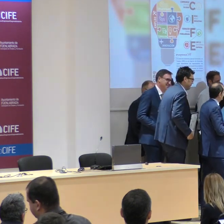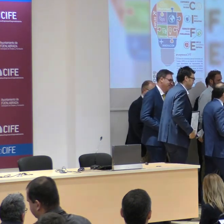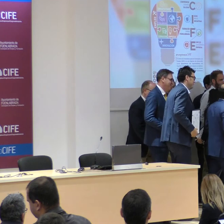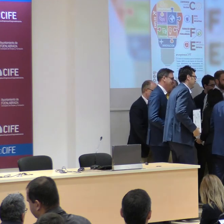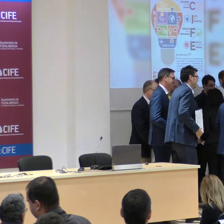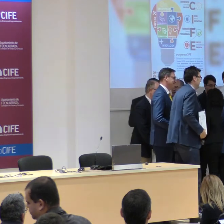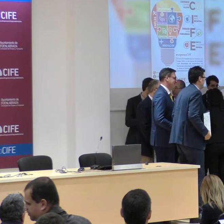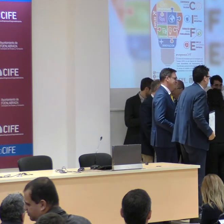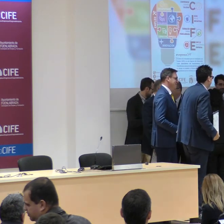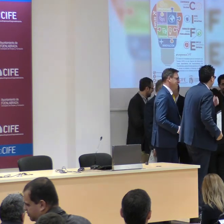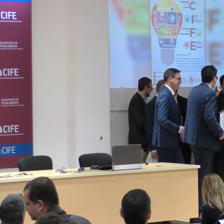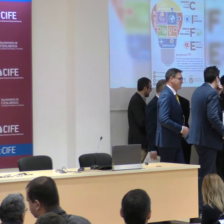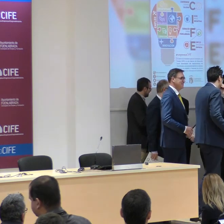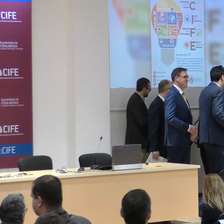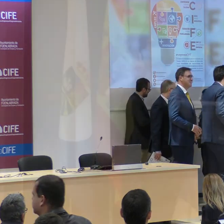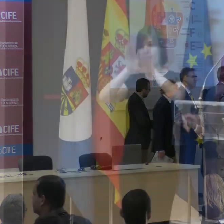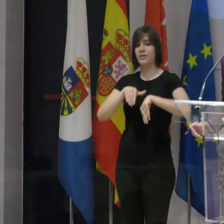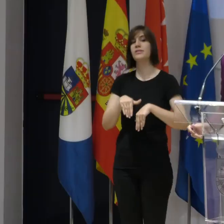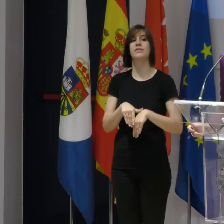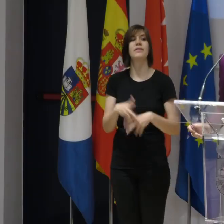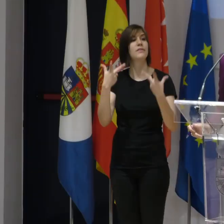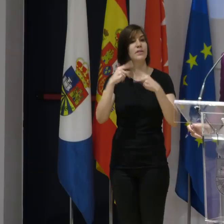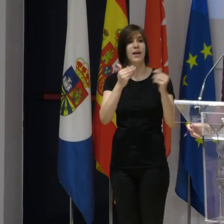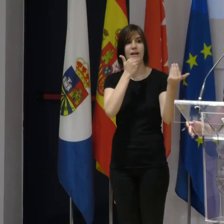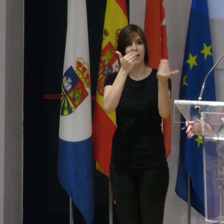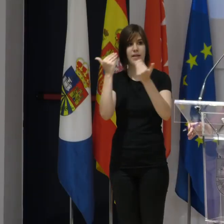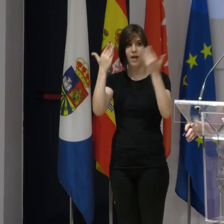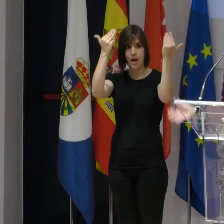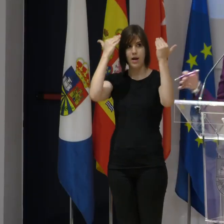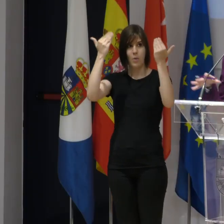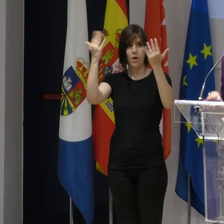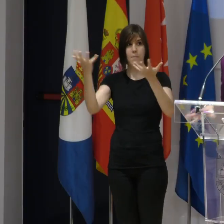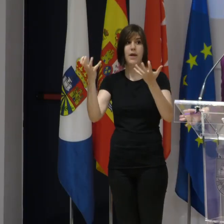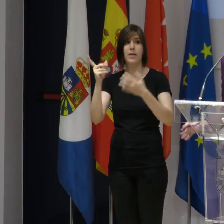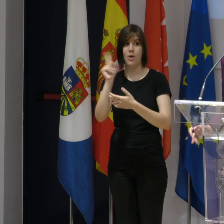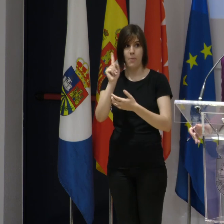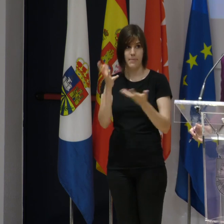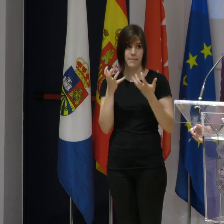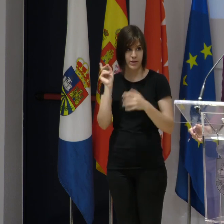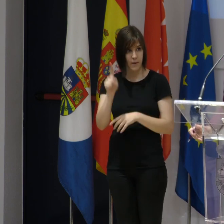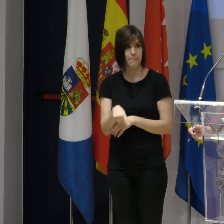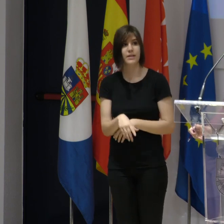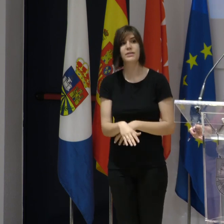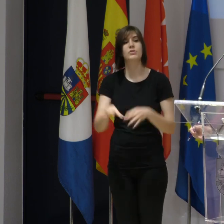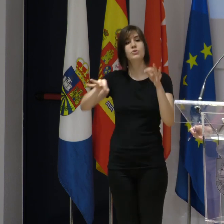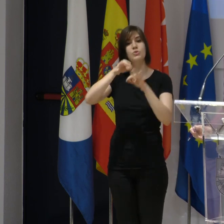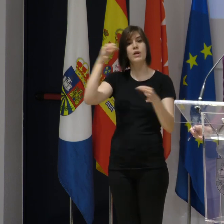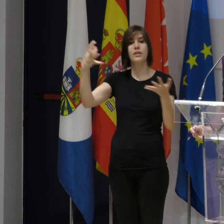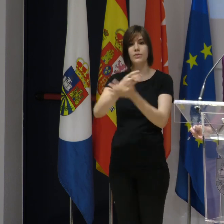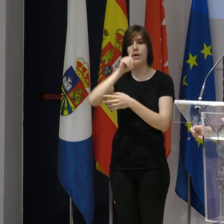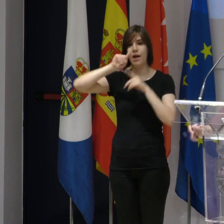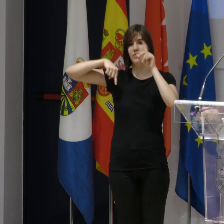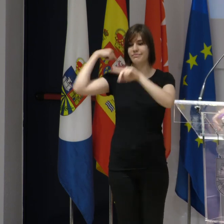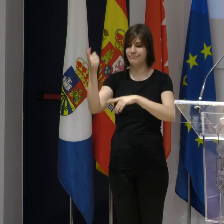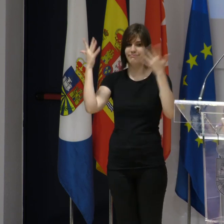Bueno, pues con esta última fotografía terminamos. Muchas gracias por haber estado aquí. Enhorabuena a los premiados y a los no premiados también. Mucha suerte a todos y hasta el año